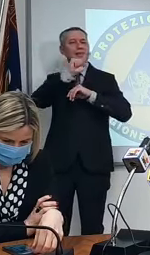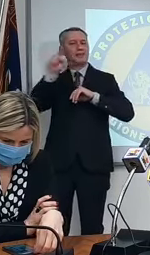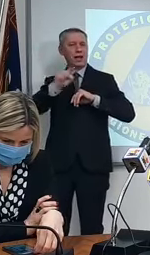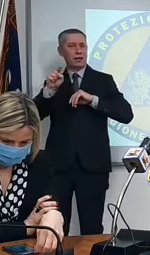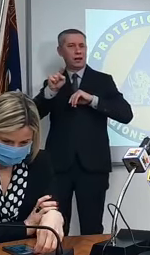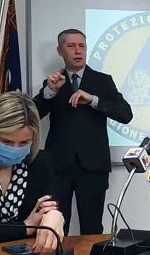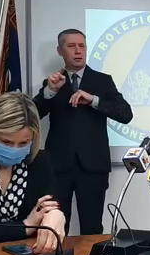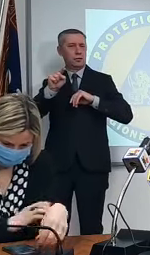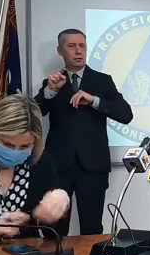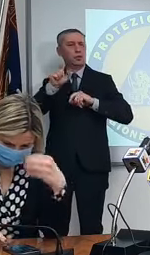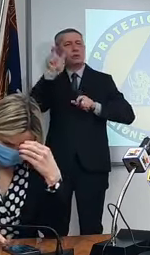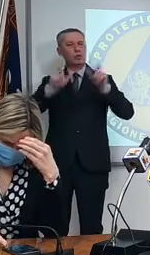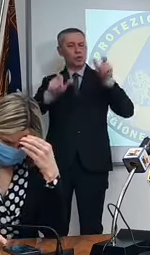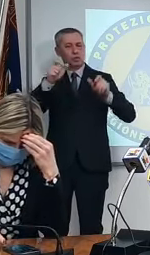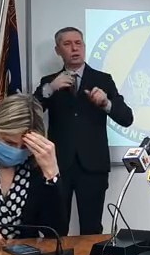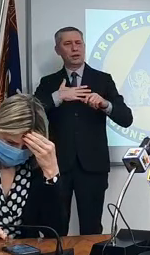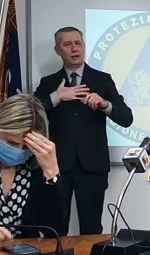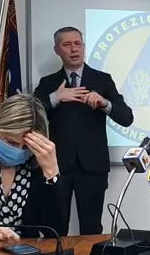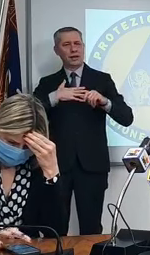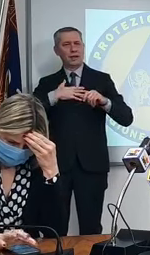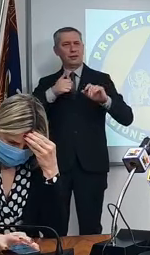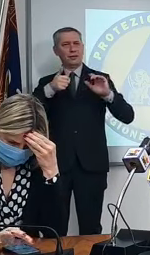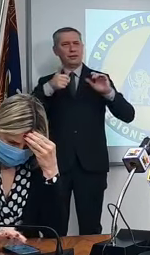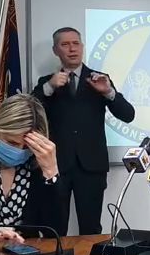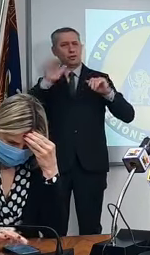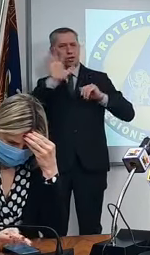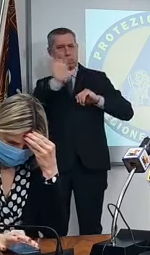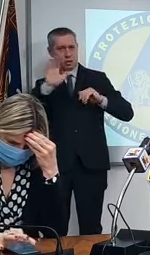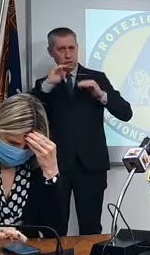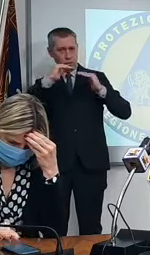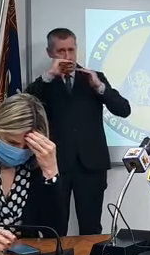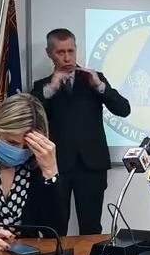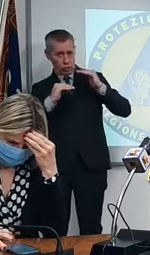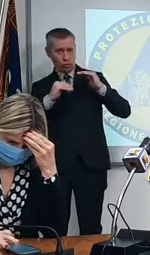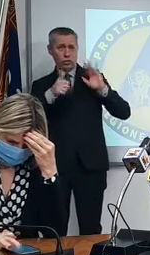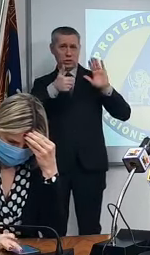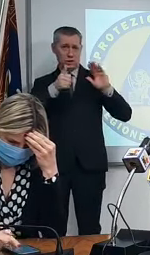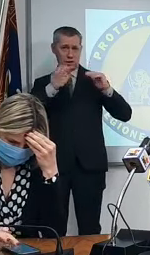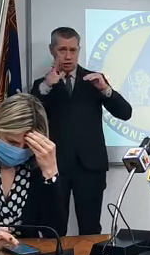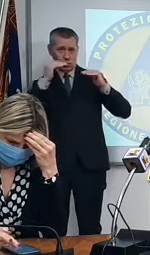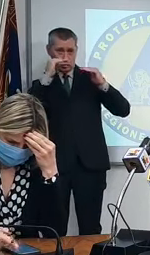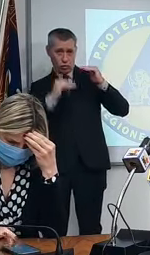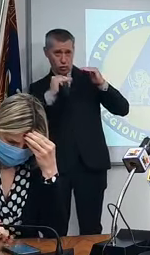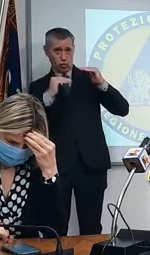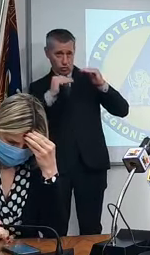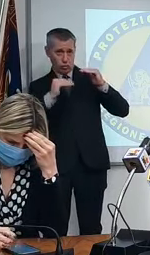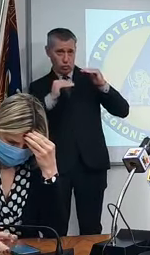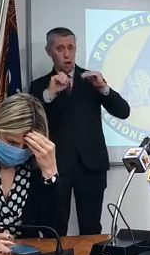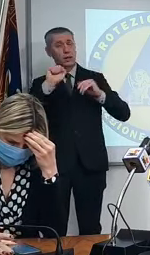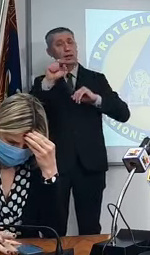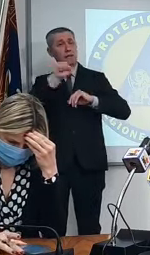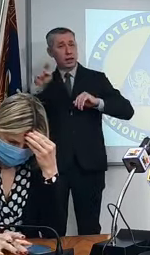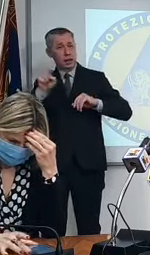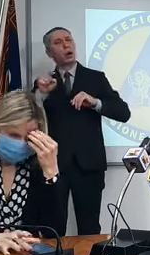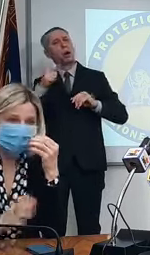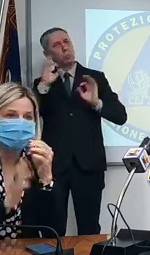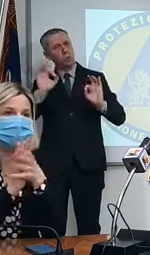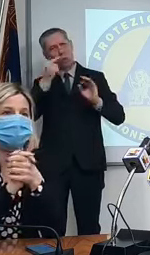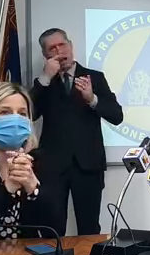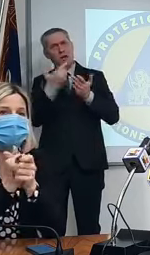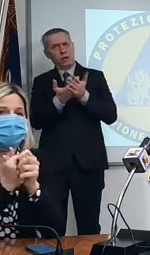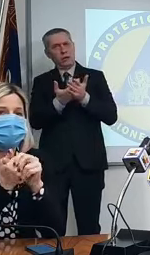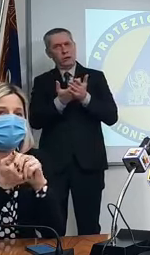con under 55 cioè sotto i 55 sotto i 65 era ideale per il mondo della scuola